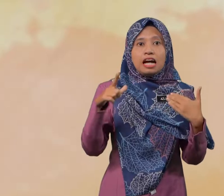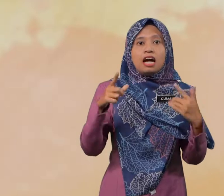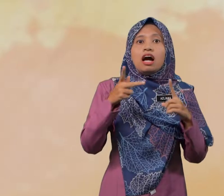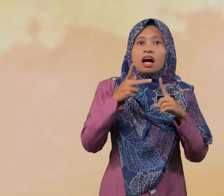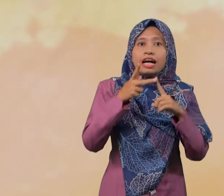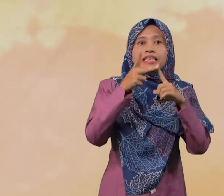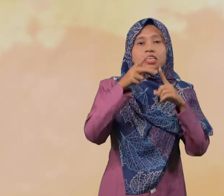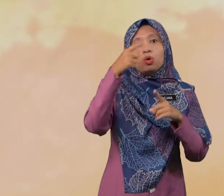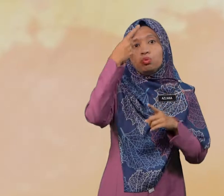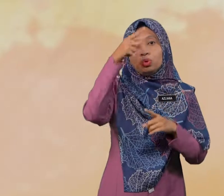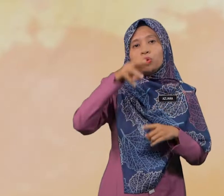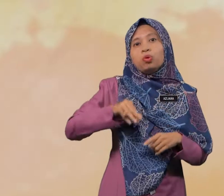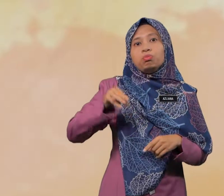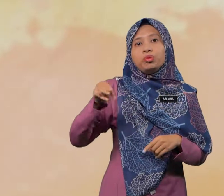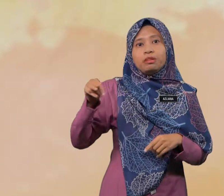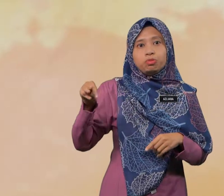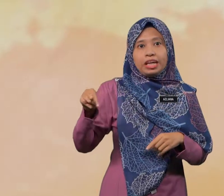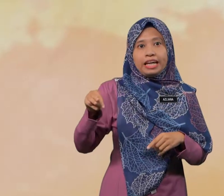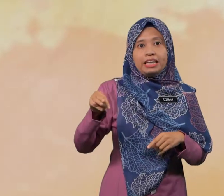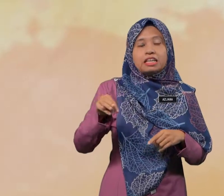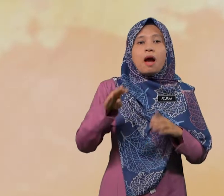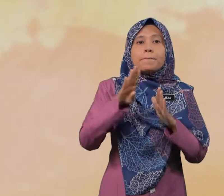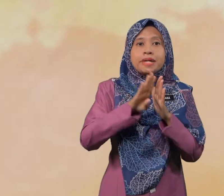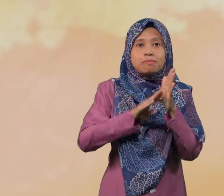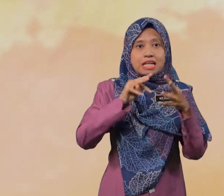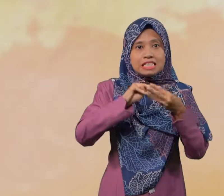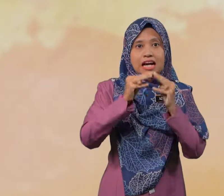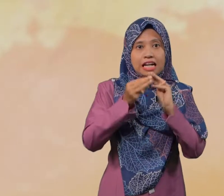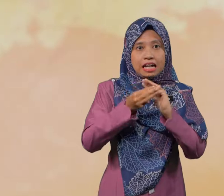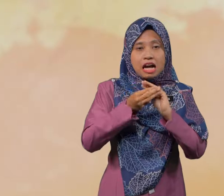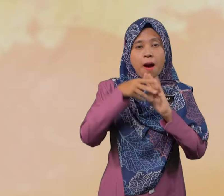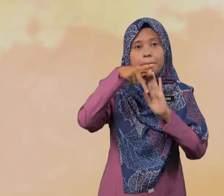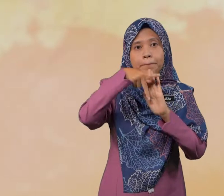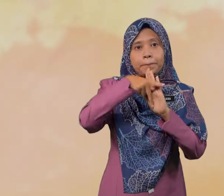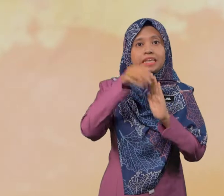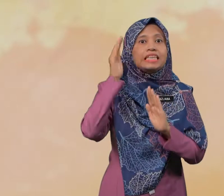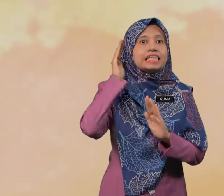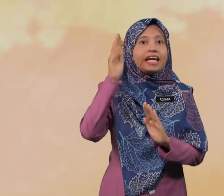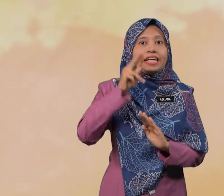khas untuk murid-murid bermasalah pendengaran